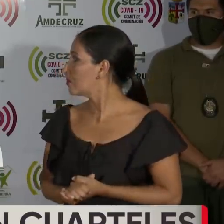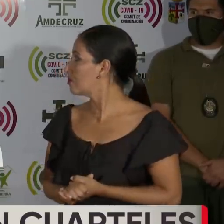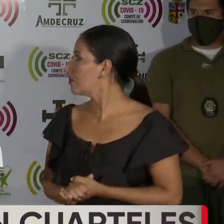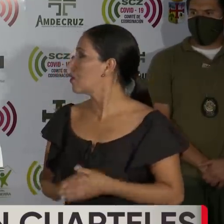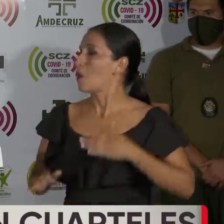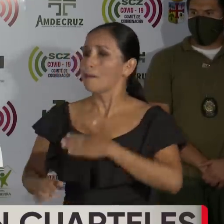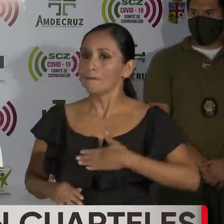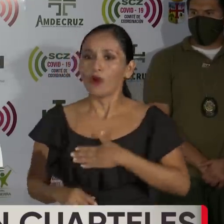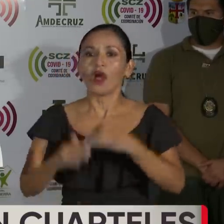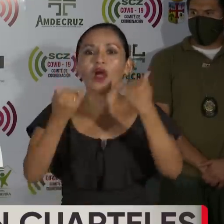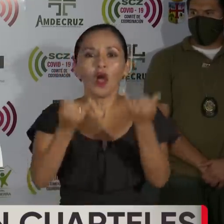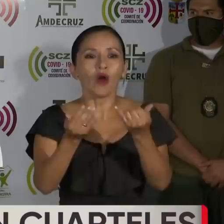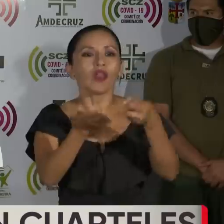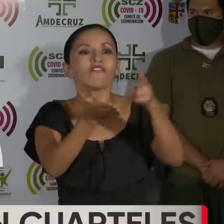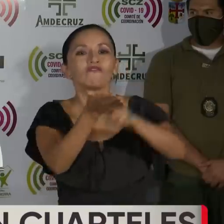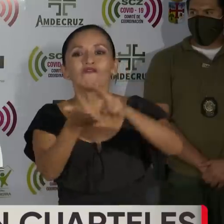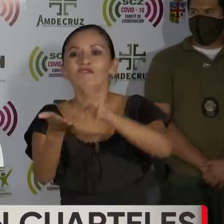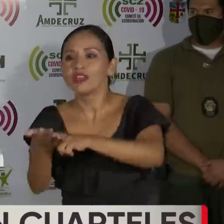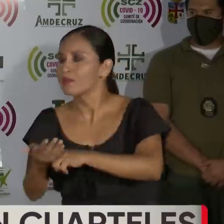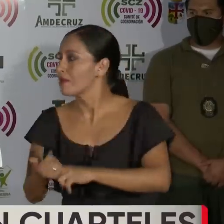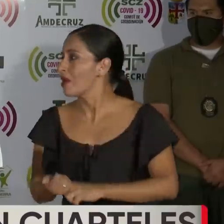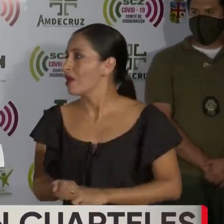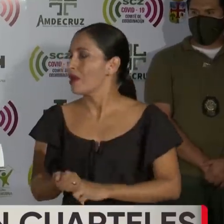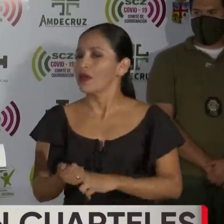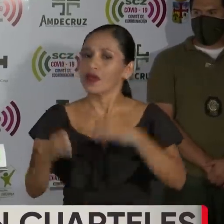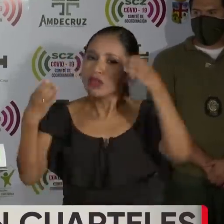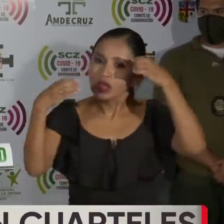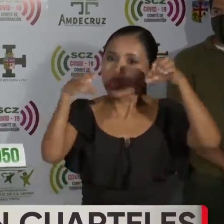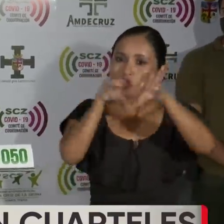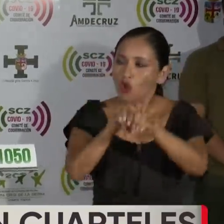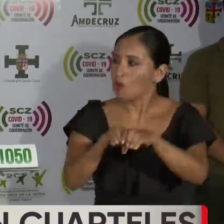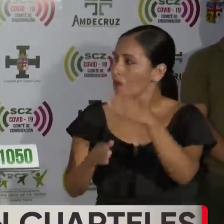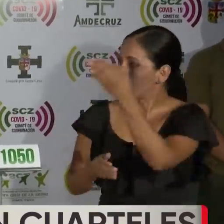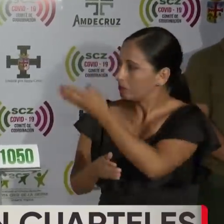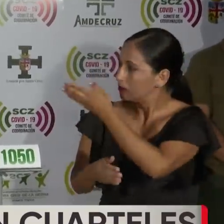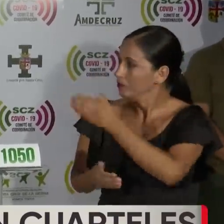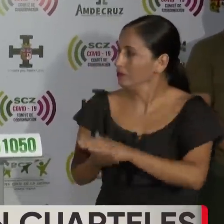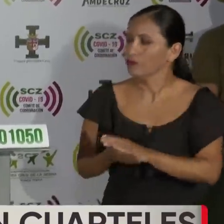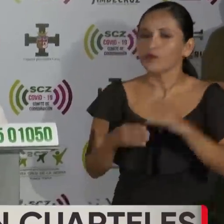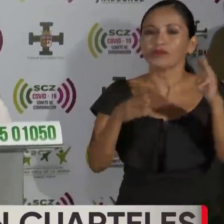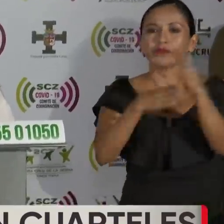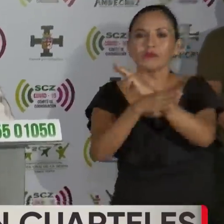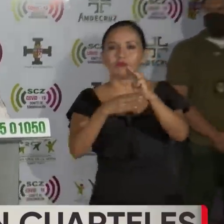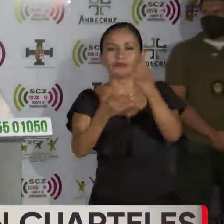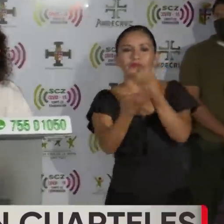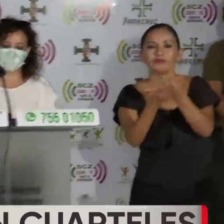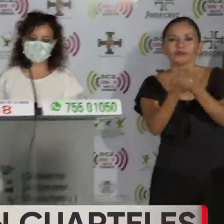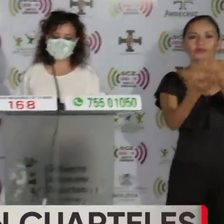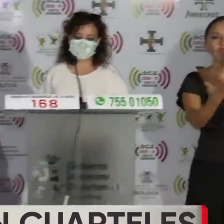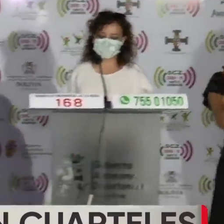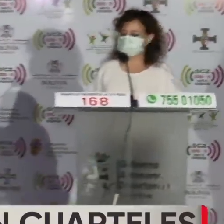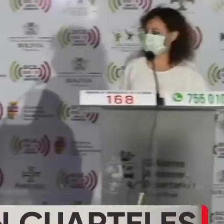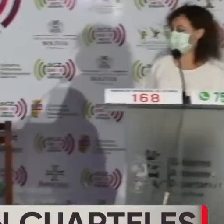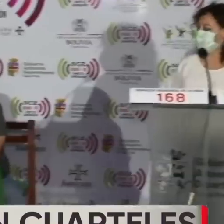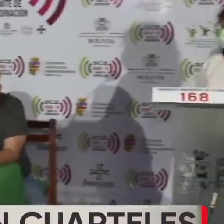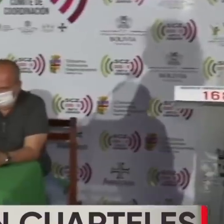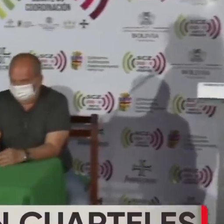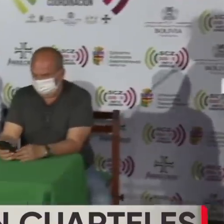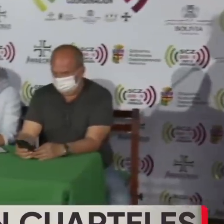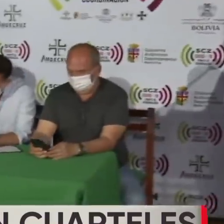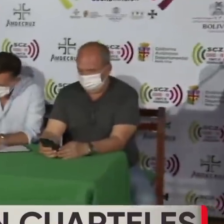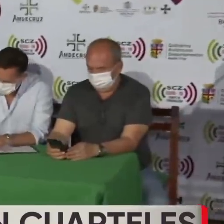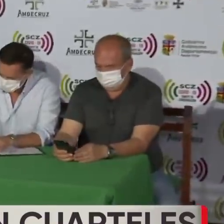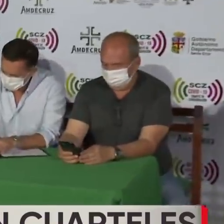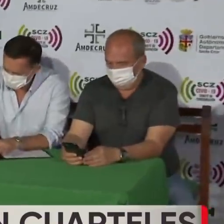Vamos a proceder a la firma del convenio entre el Ministerio de Economía y Finanzas Públicas y el Ministerio de